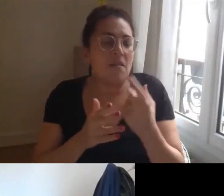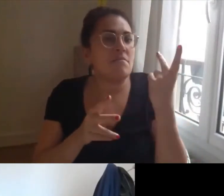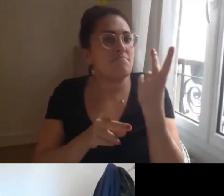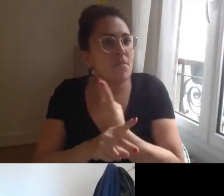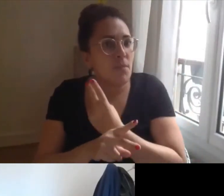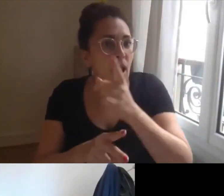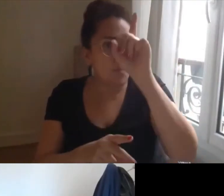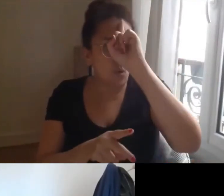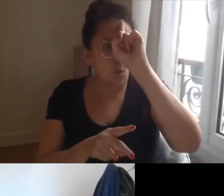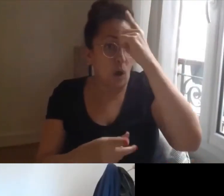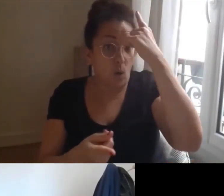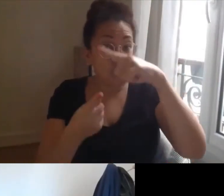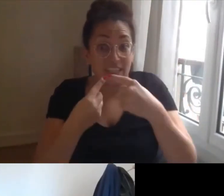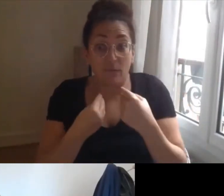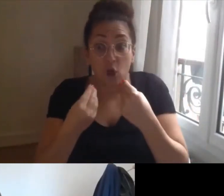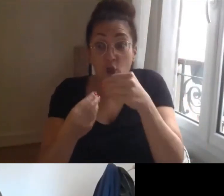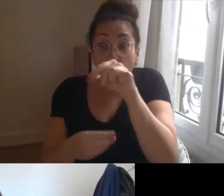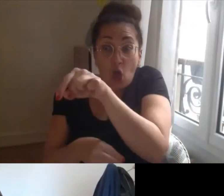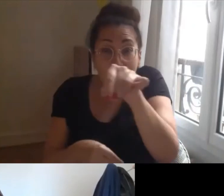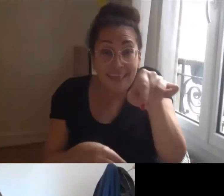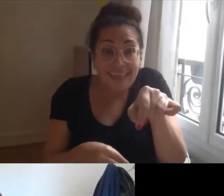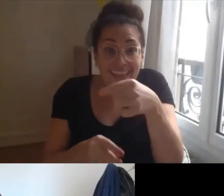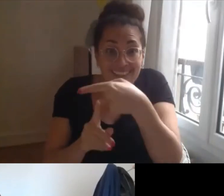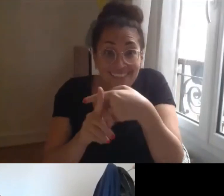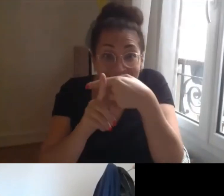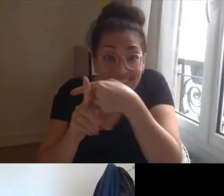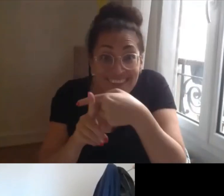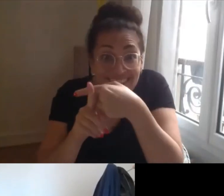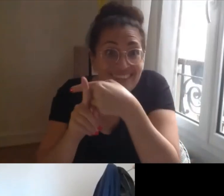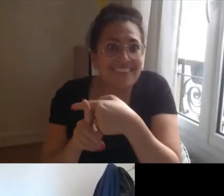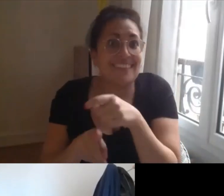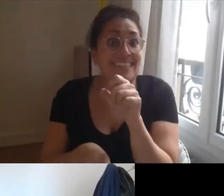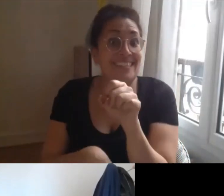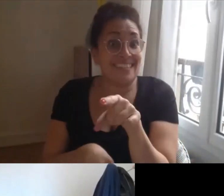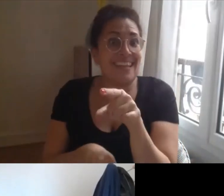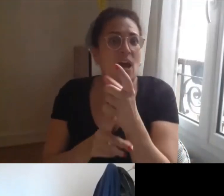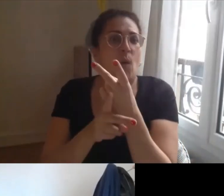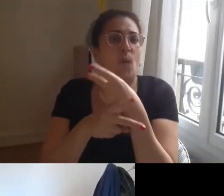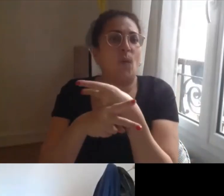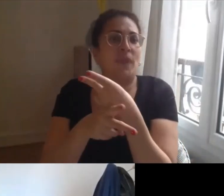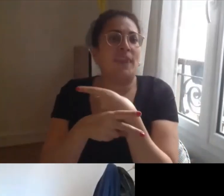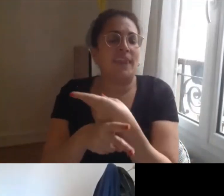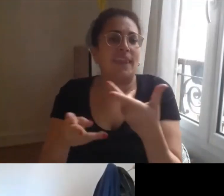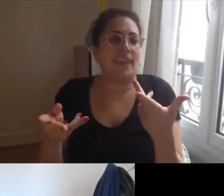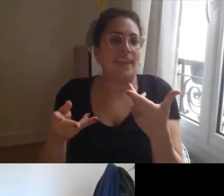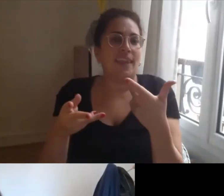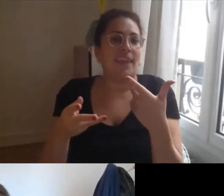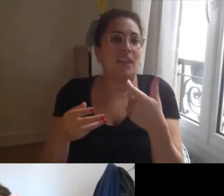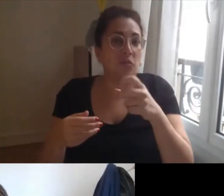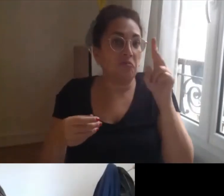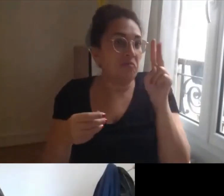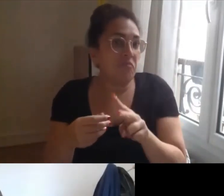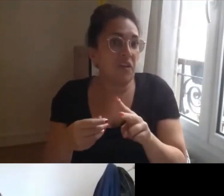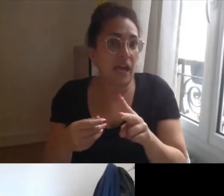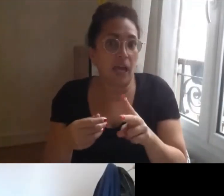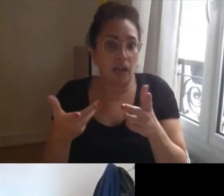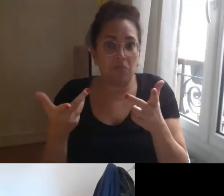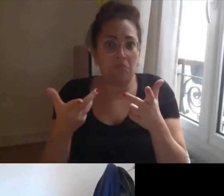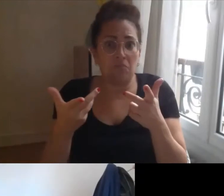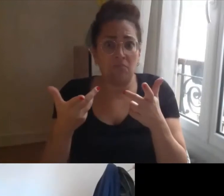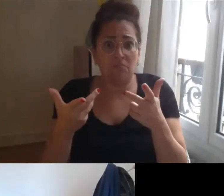de vue le relais associatif a été extrêmement efficace donc les choses restent tout à fait